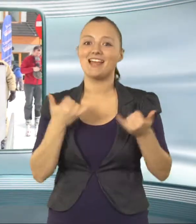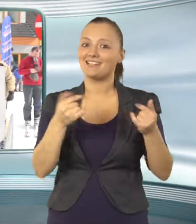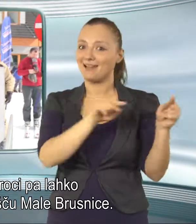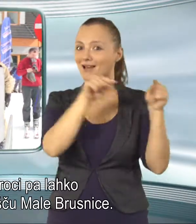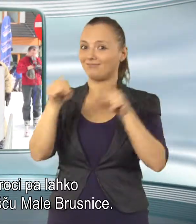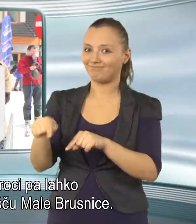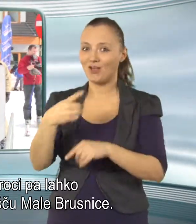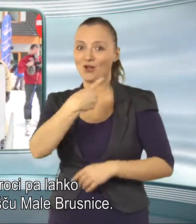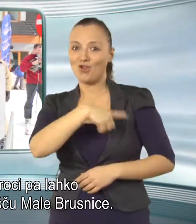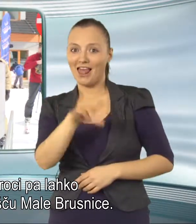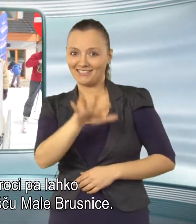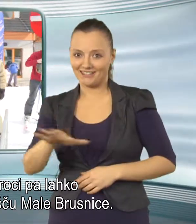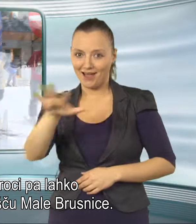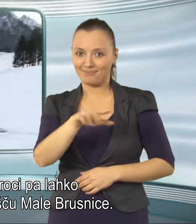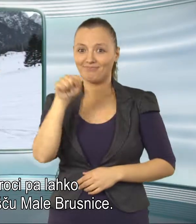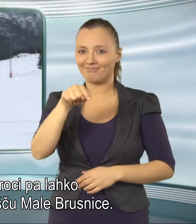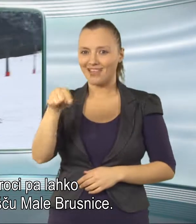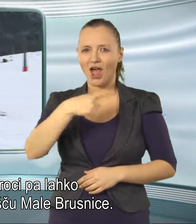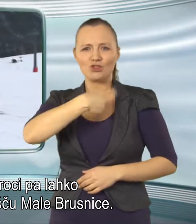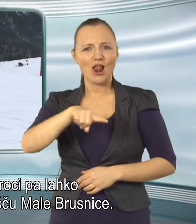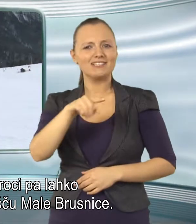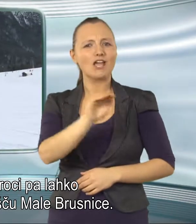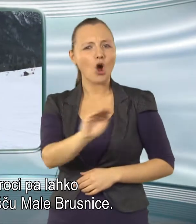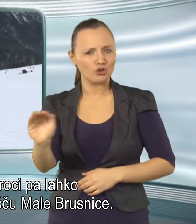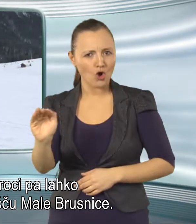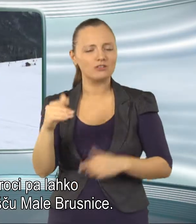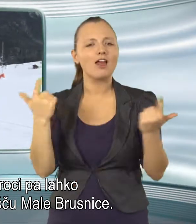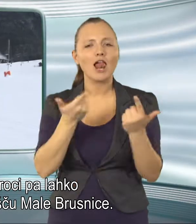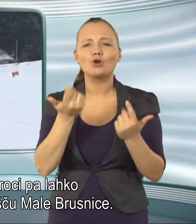Dolenski otroci pa lahko uživajo na smučišču male brusnice.